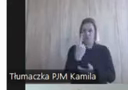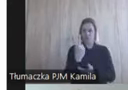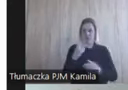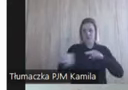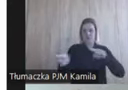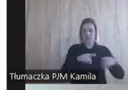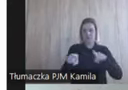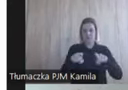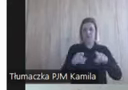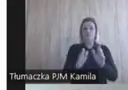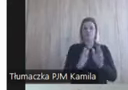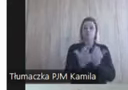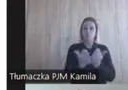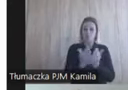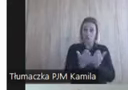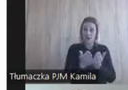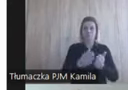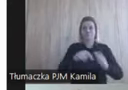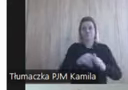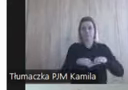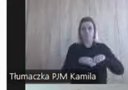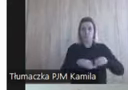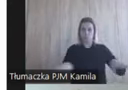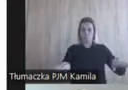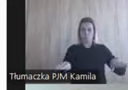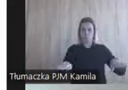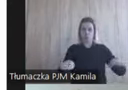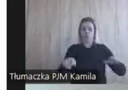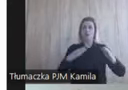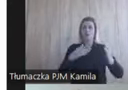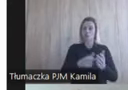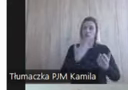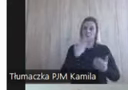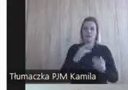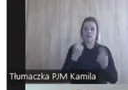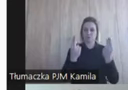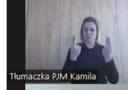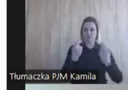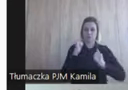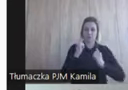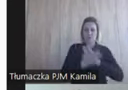stół, i rysujemy obraz. To jest bardzo, bardzo ważne, kiedy migamy.